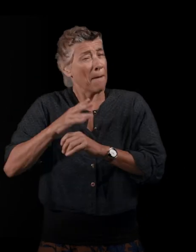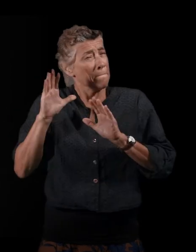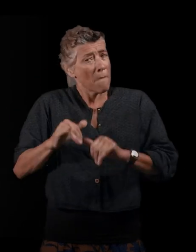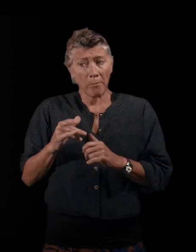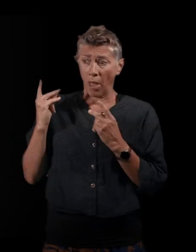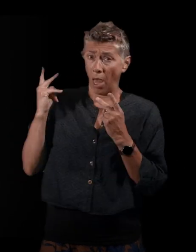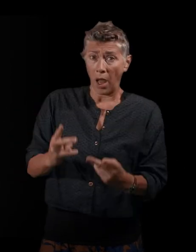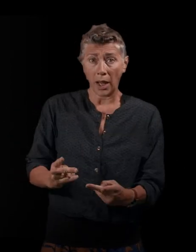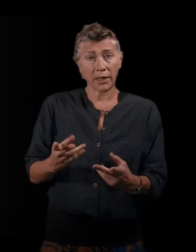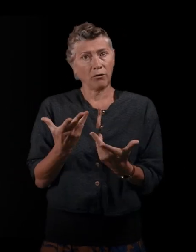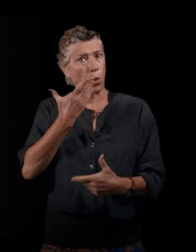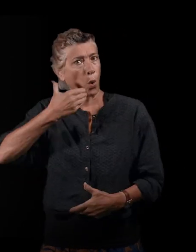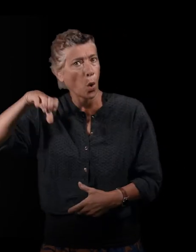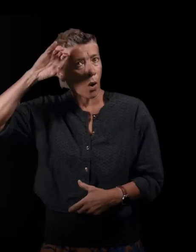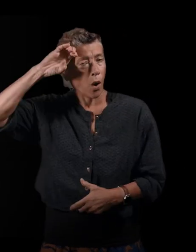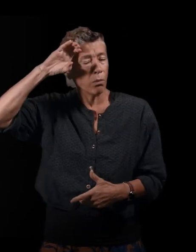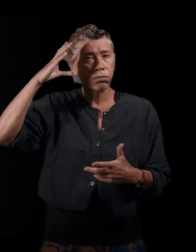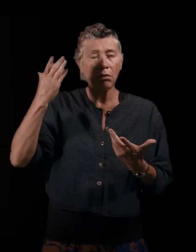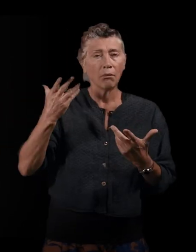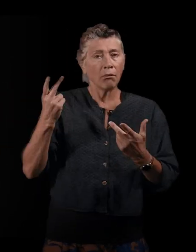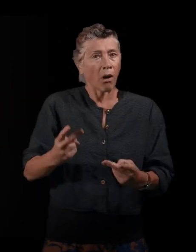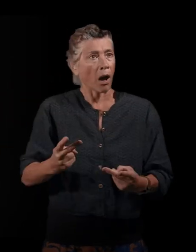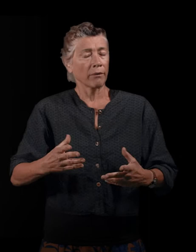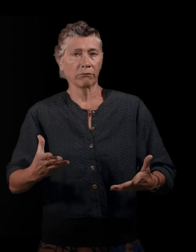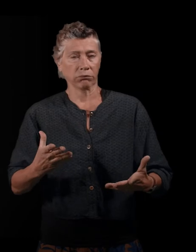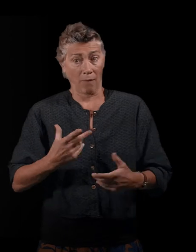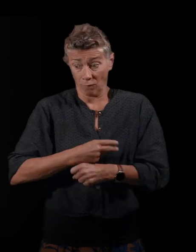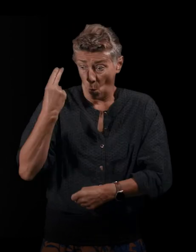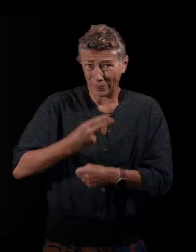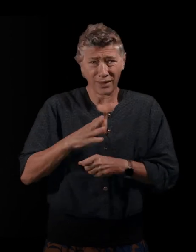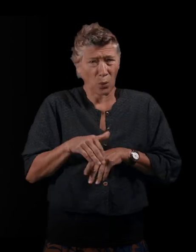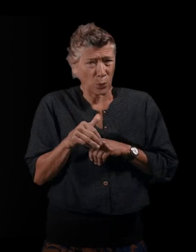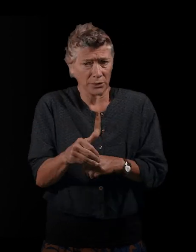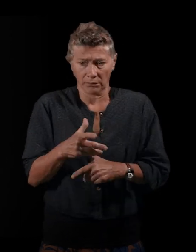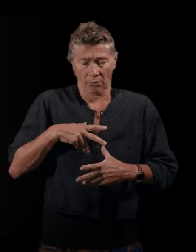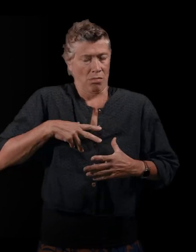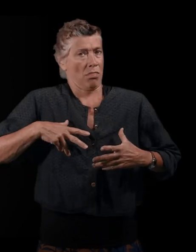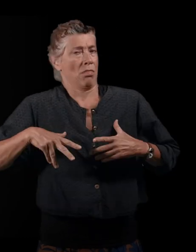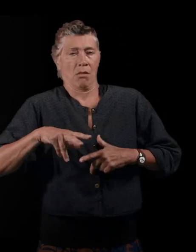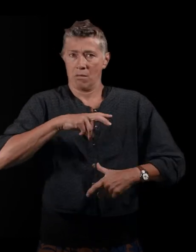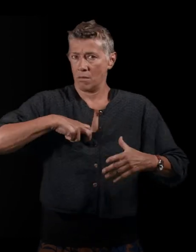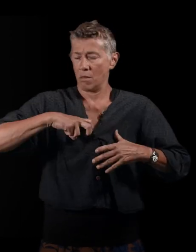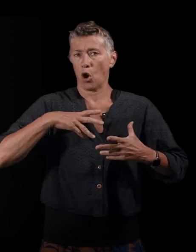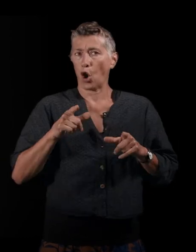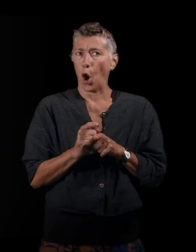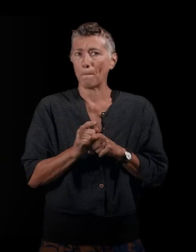arrivées en Europe et installées temporairement. Elles sont toujours dans une période de transit.